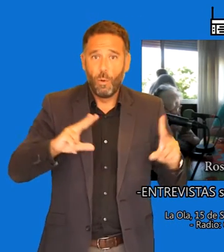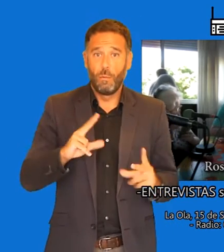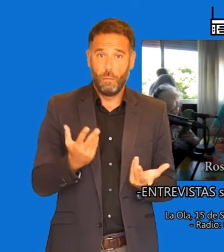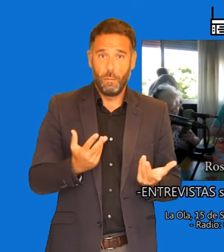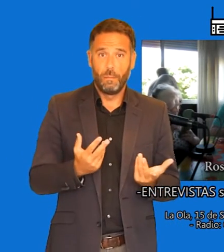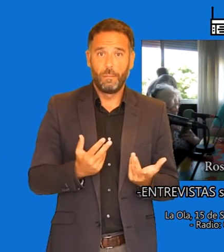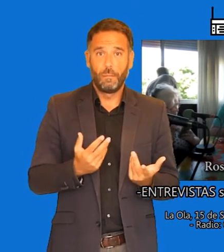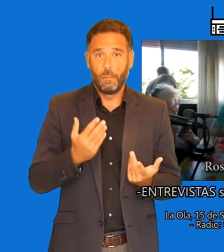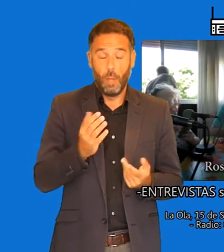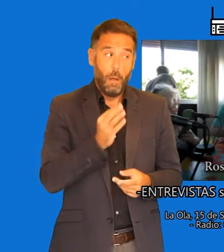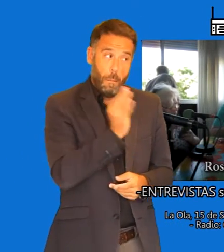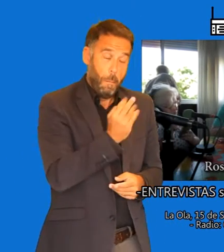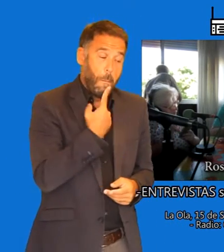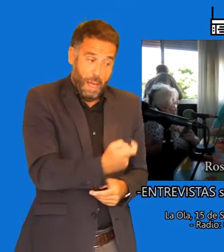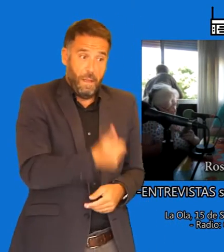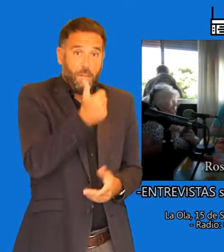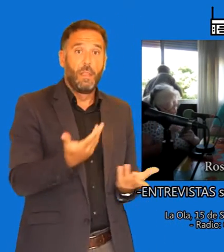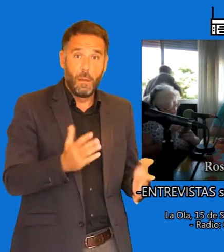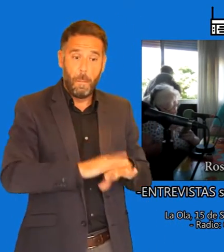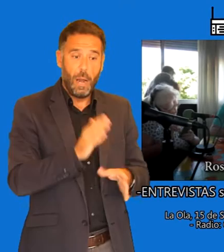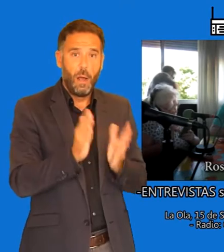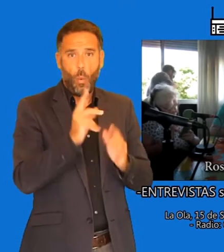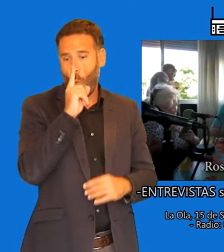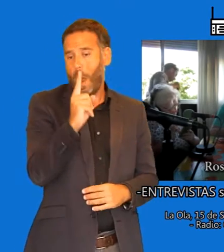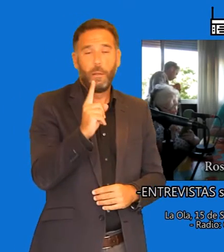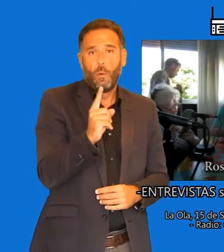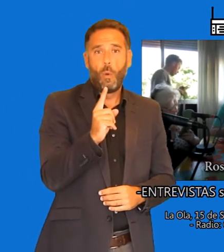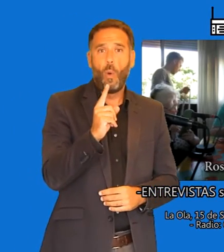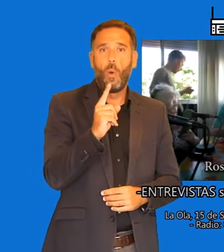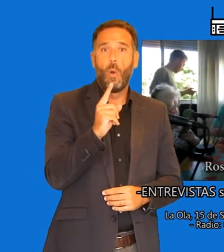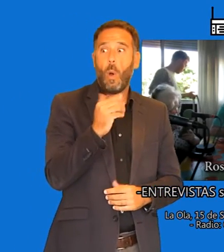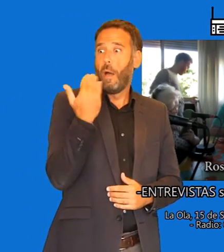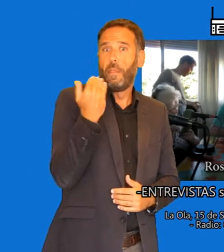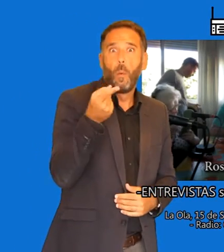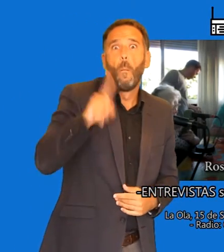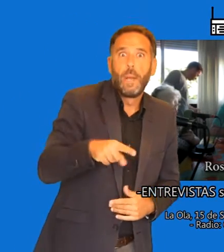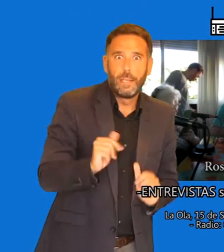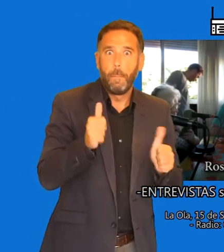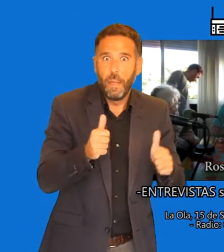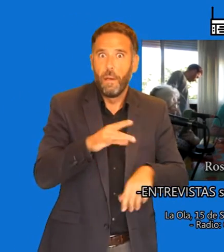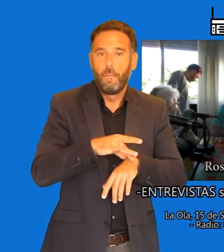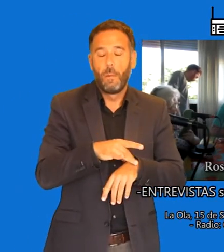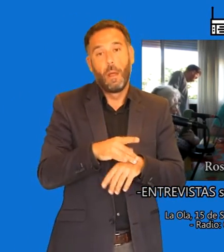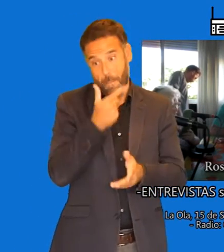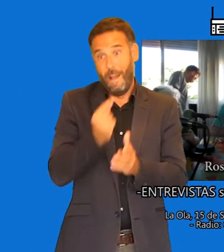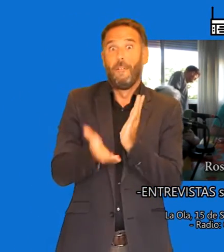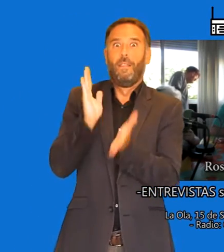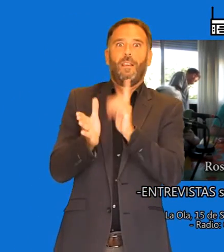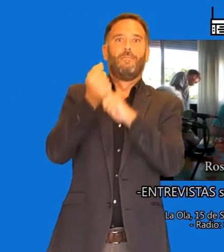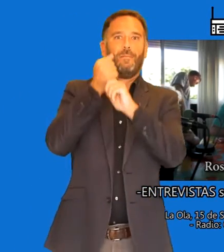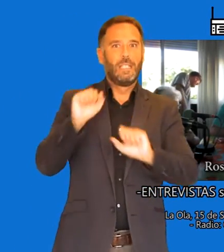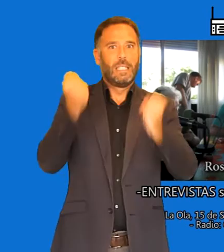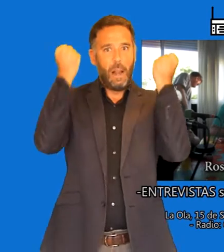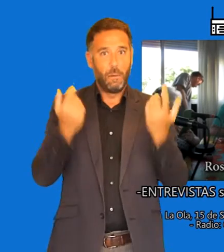Es más difícil trabajar con una persona que lleva un año que con una persona que acaba de entrar hace dos meses. Ya ves, fíjate. No tiene